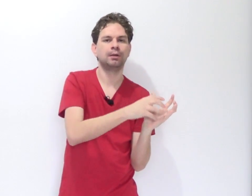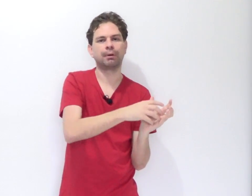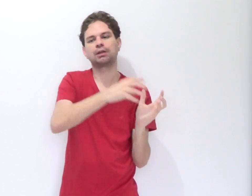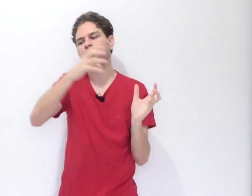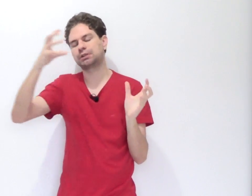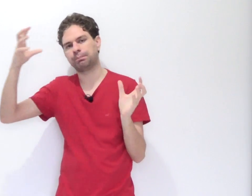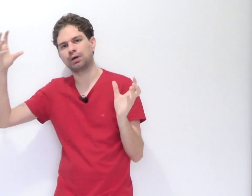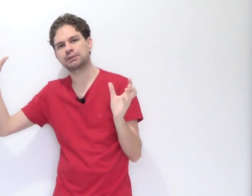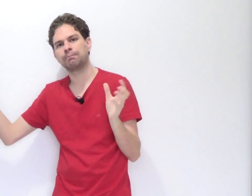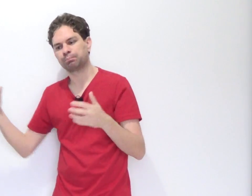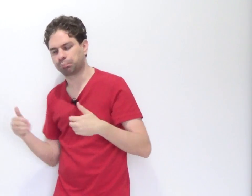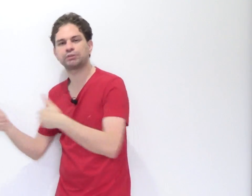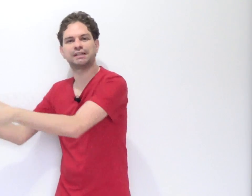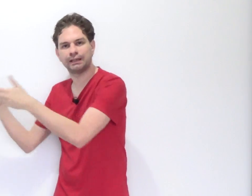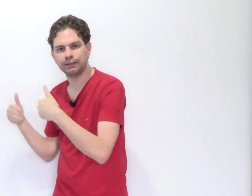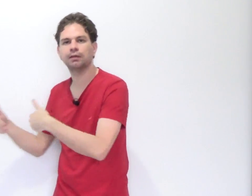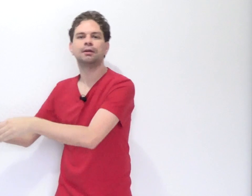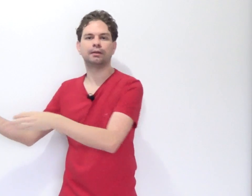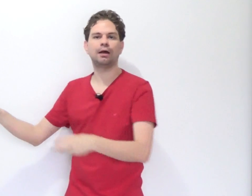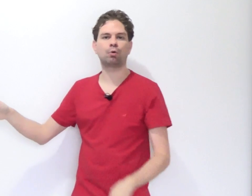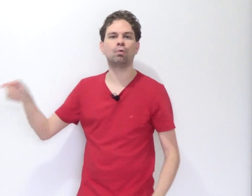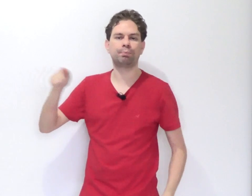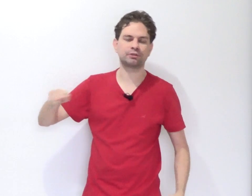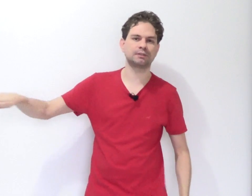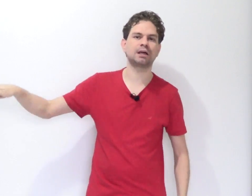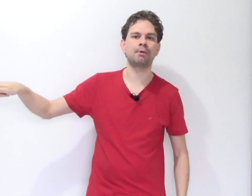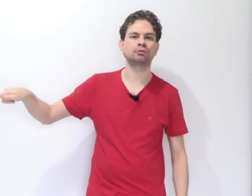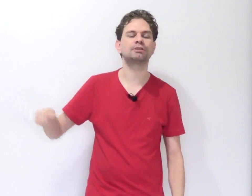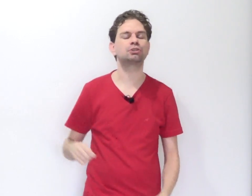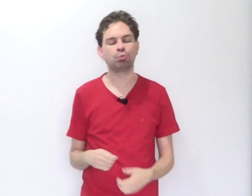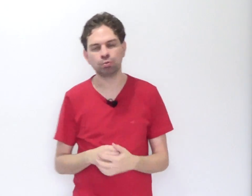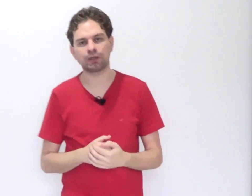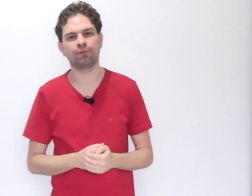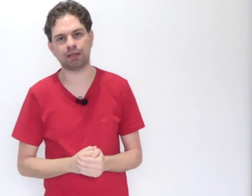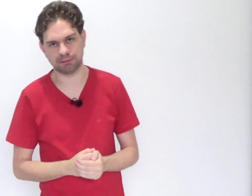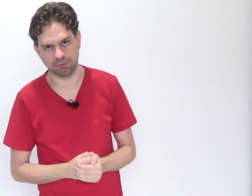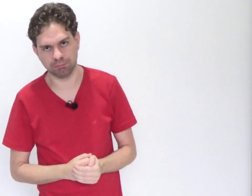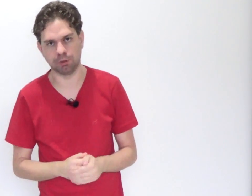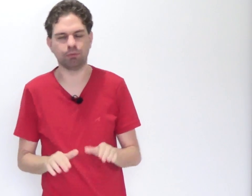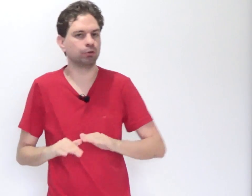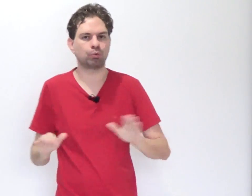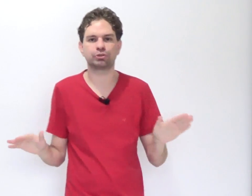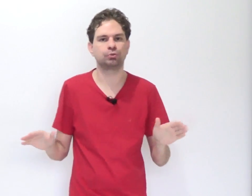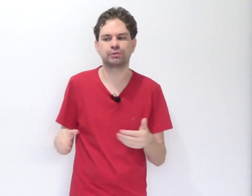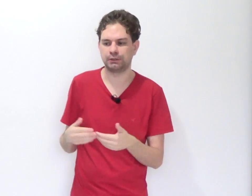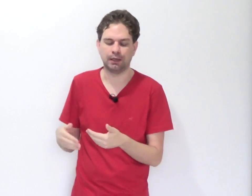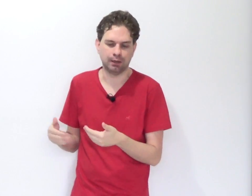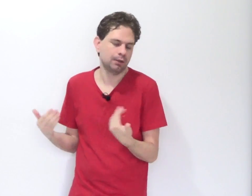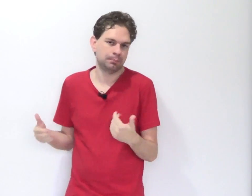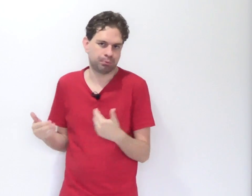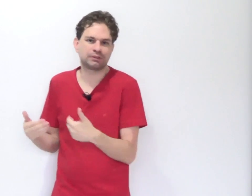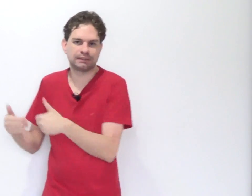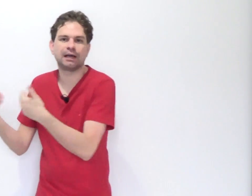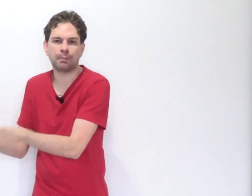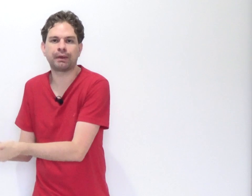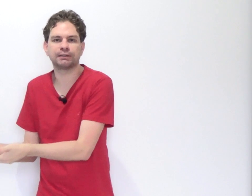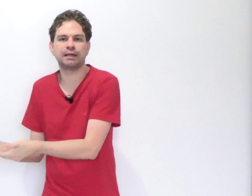para que você possa prosseguir com o processamento da segunda infração. Então eu não consigo processar apenas a